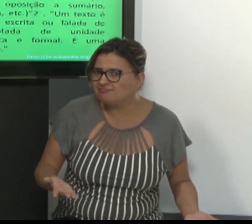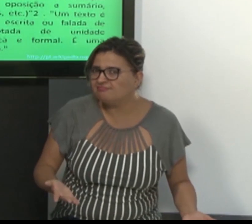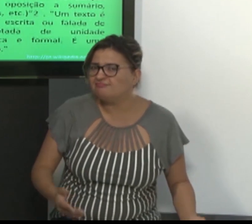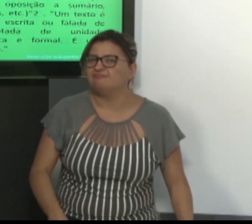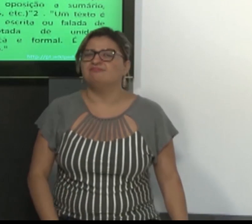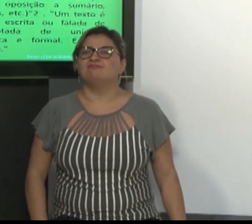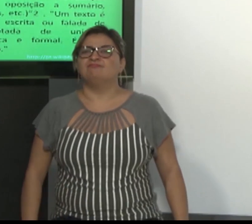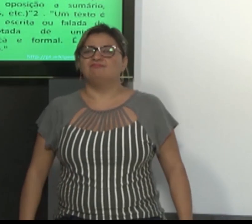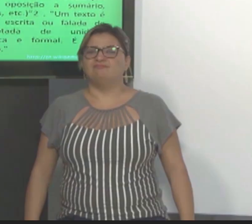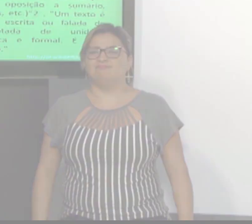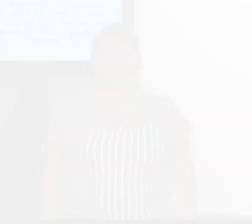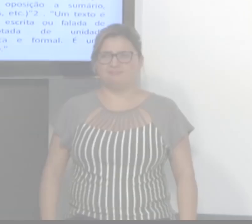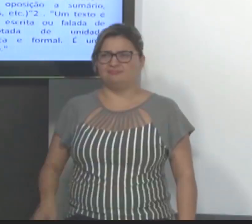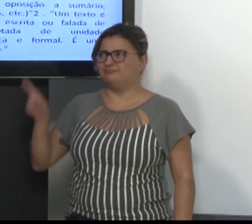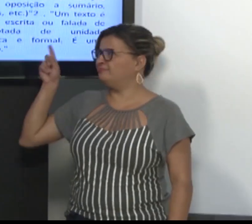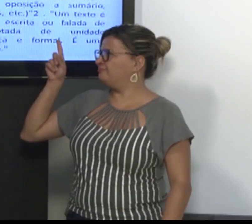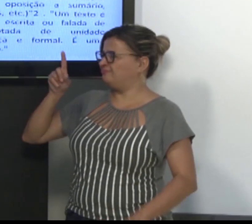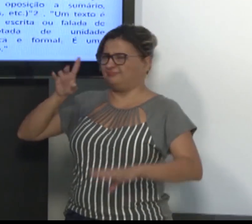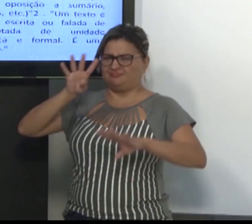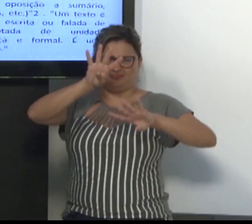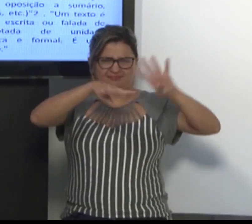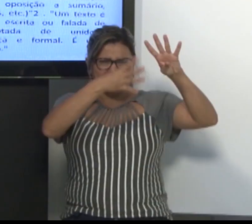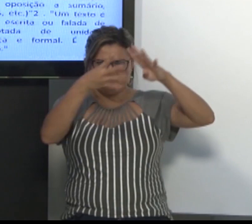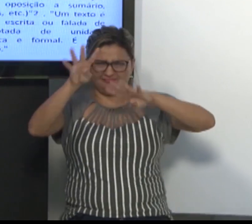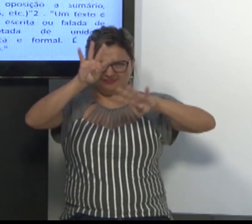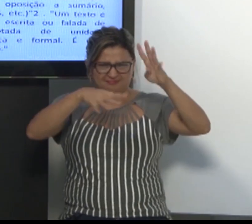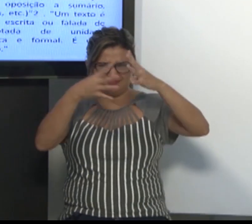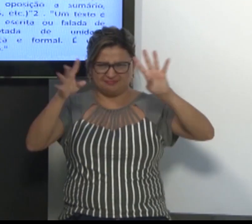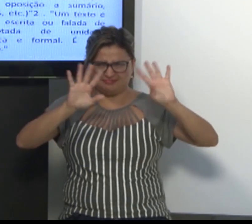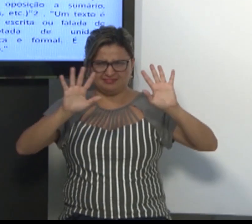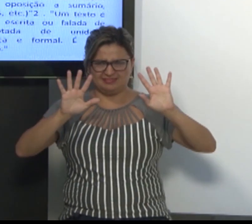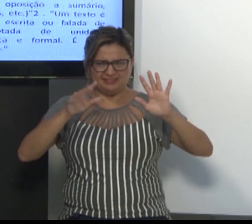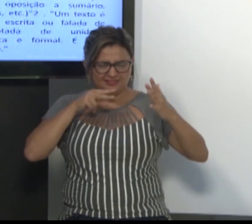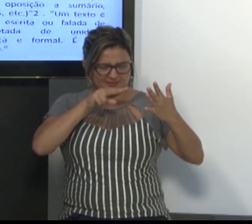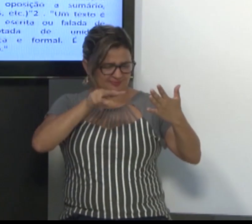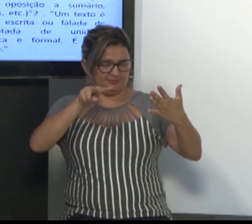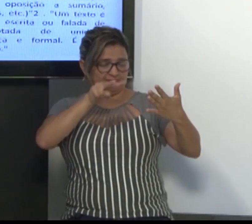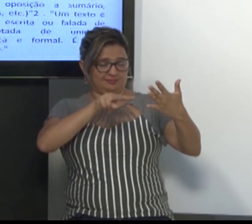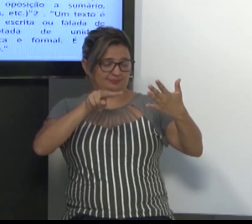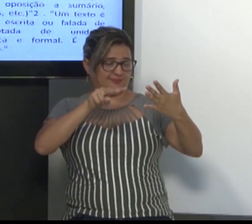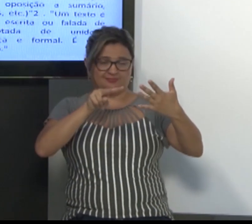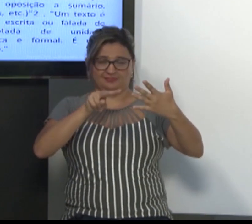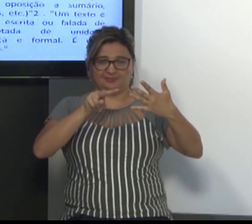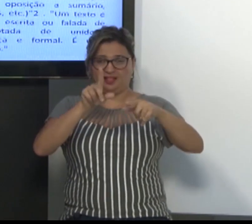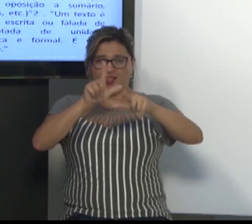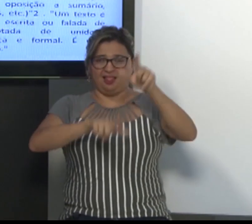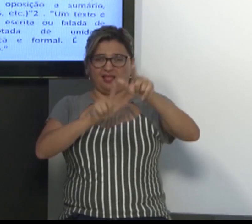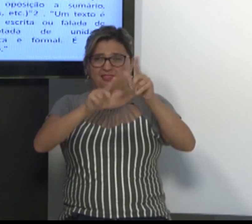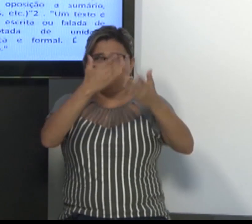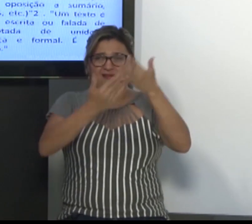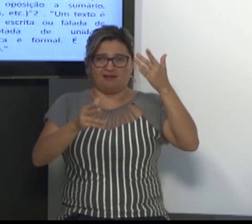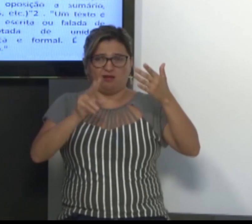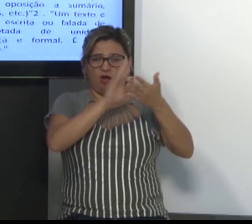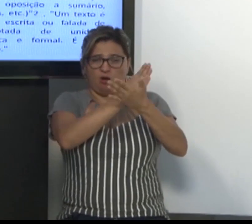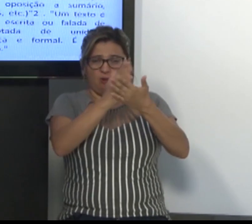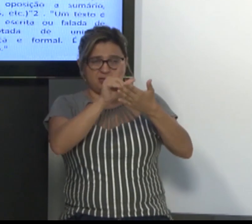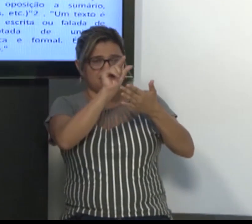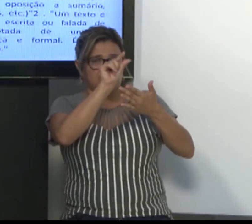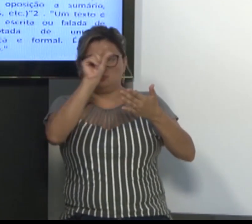Percebam que, pela organização, pelas cores, pelas letras, pode causar uma